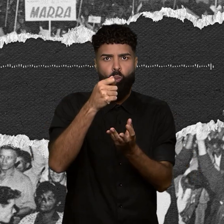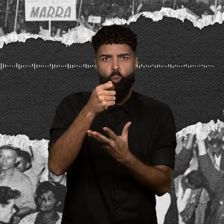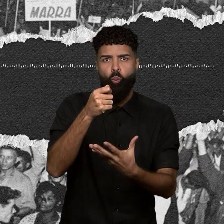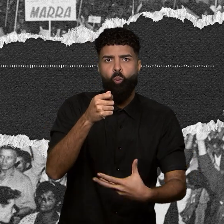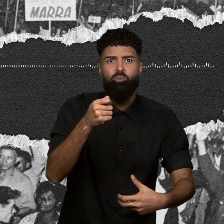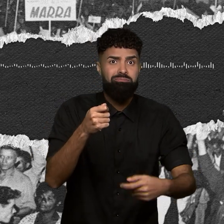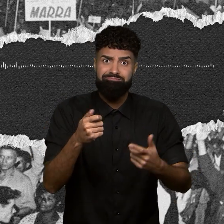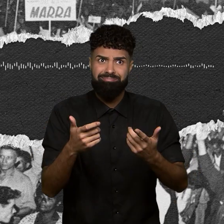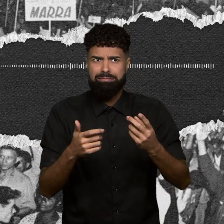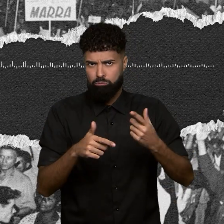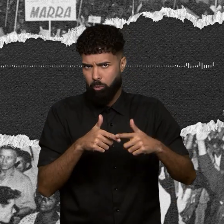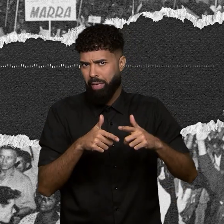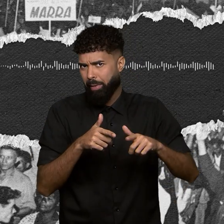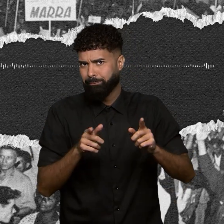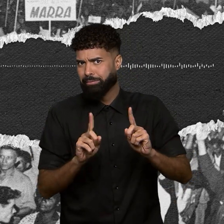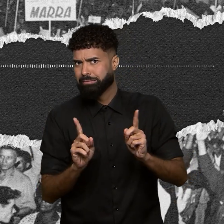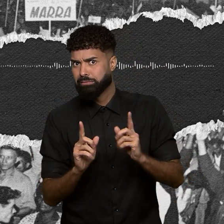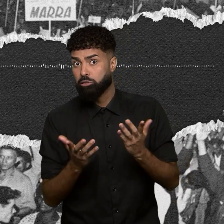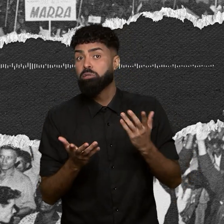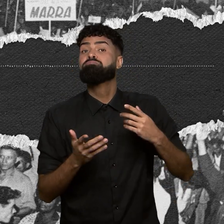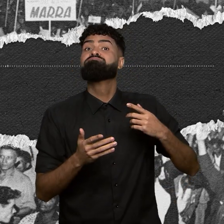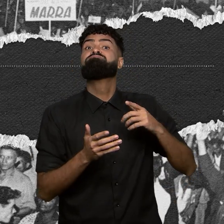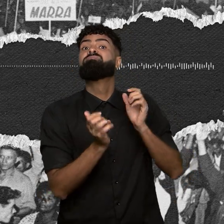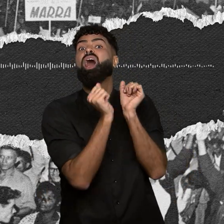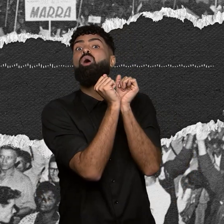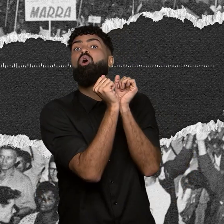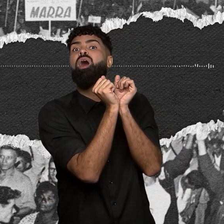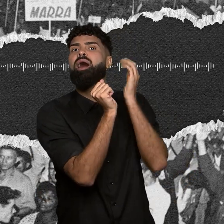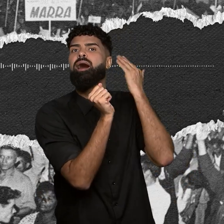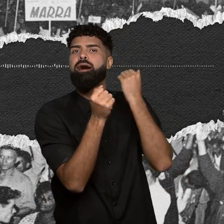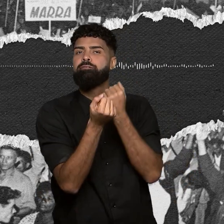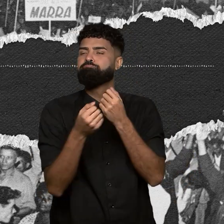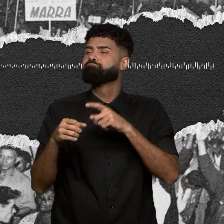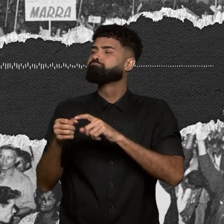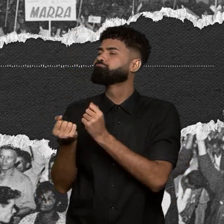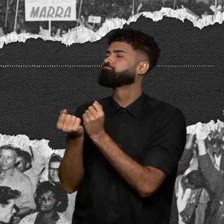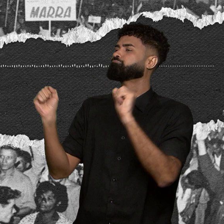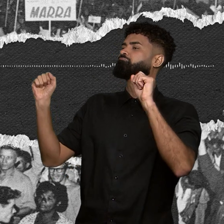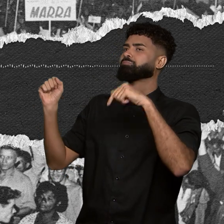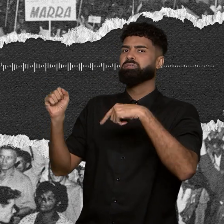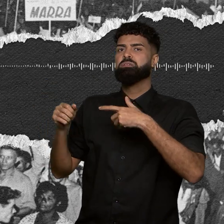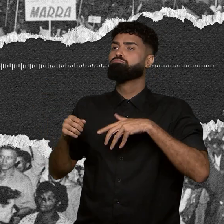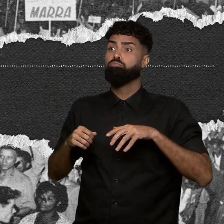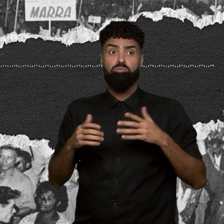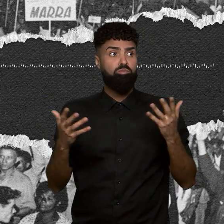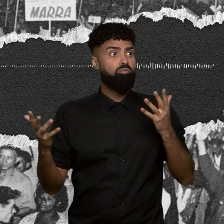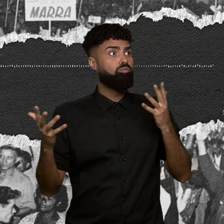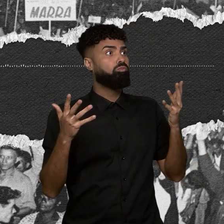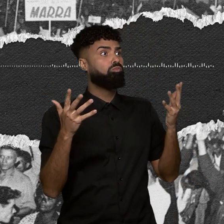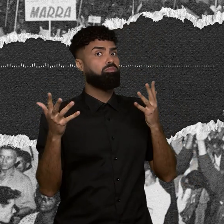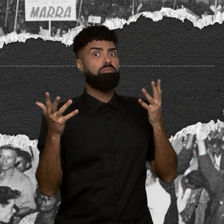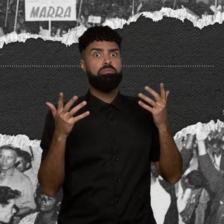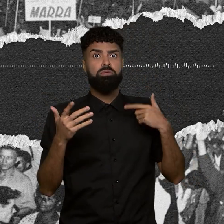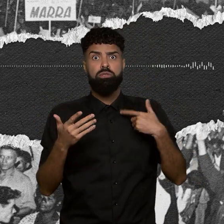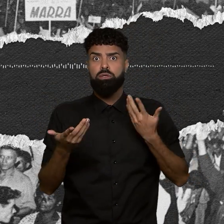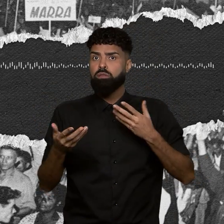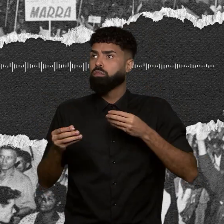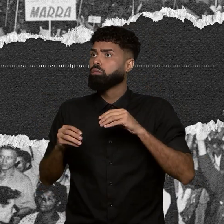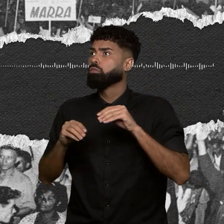raízes numa abolição incompleta da escravidão. Foi alimentada pelo êxodo de quem estava às mínguas no campo e turbinada pela